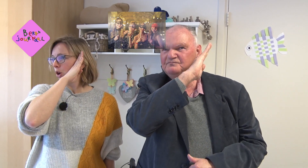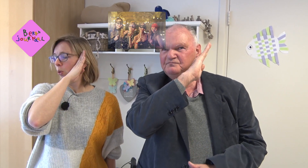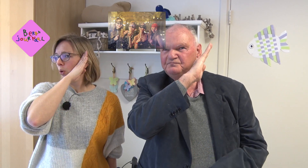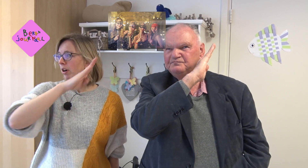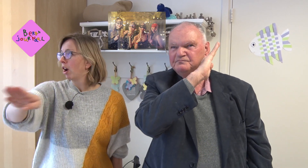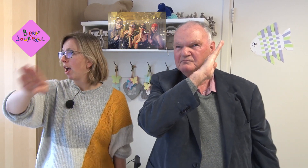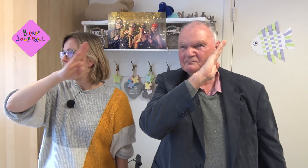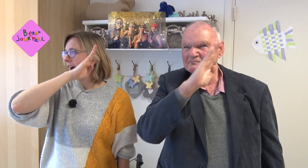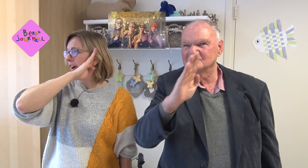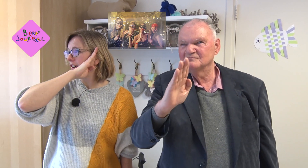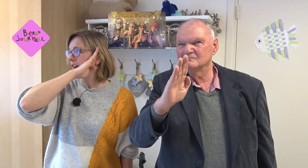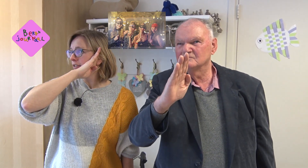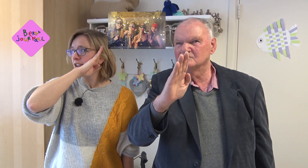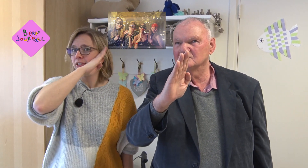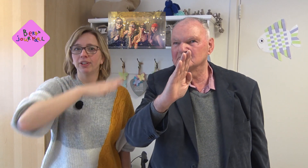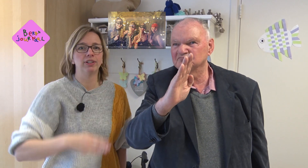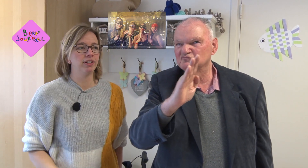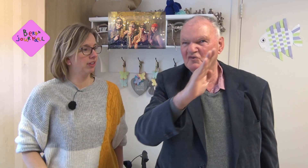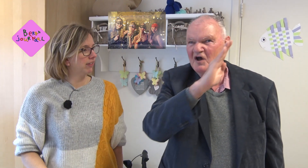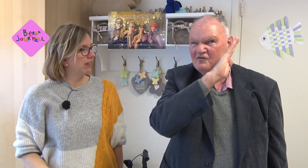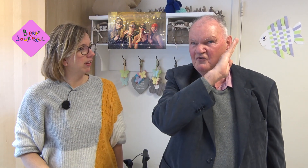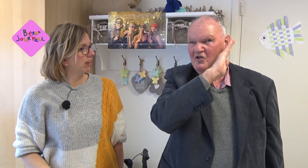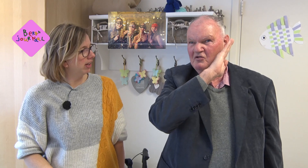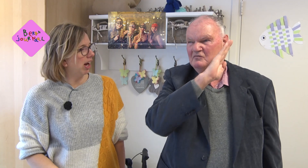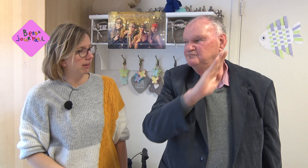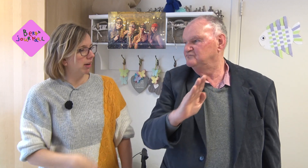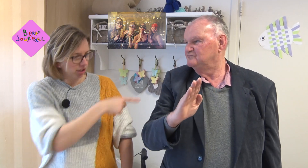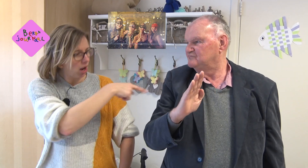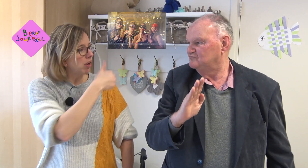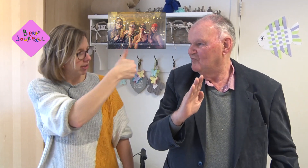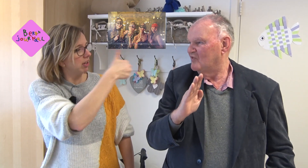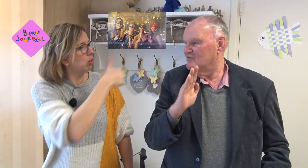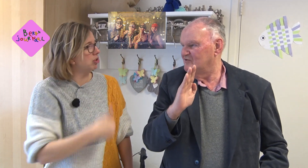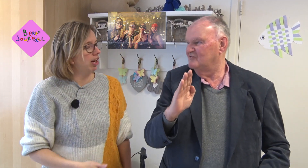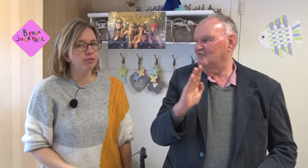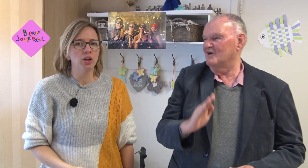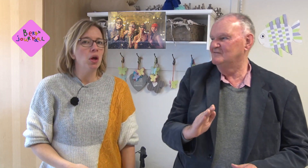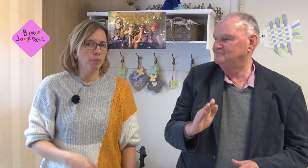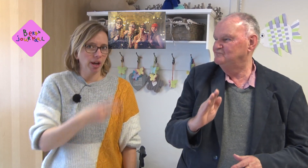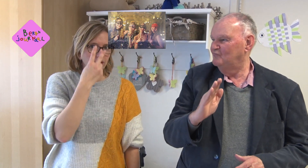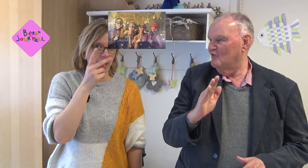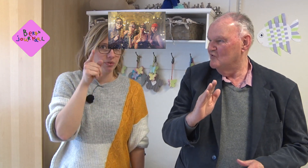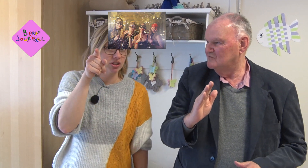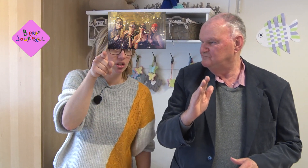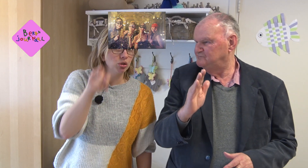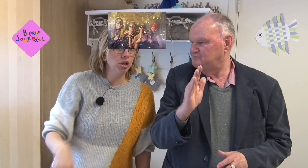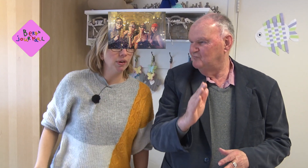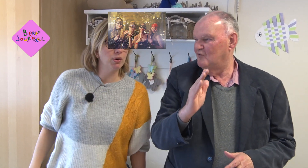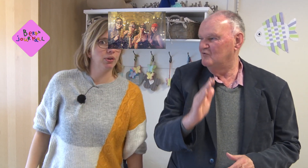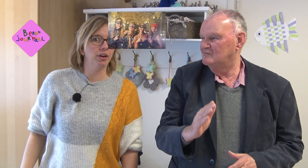je oor carnaval carnaval ja nou jou gaat het heel goed af maar even kijken of ze het in de studio ook kunnen